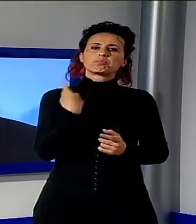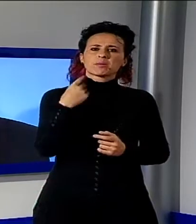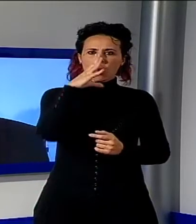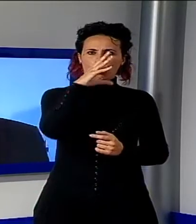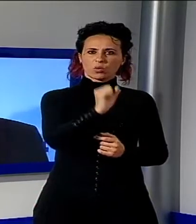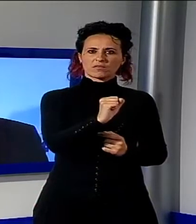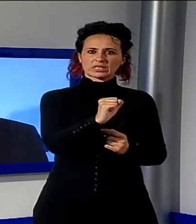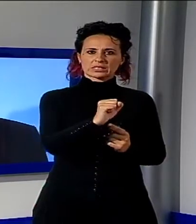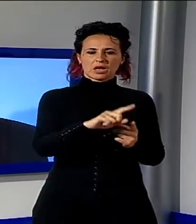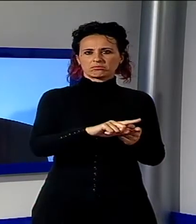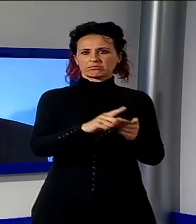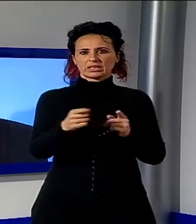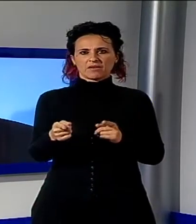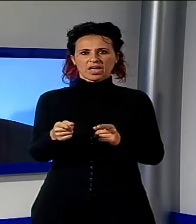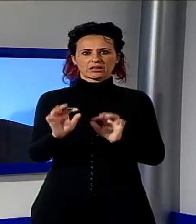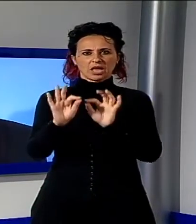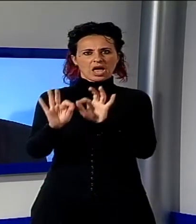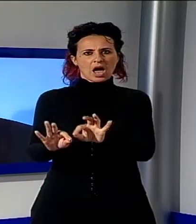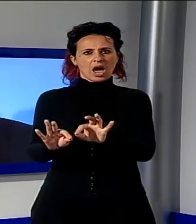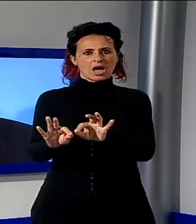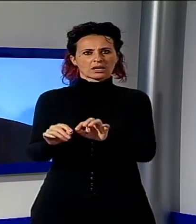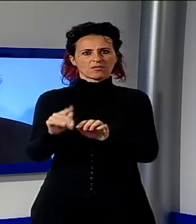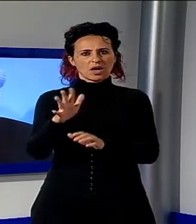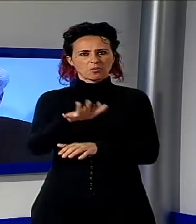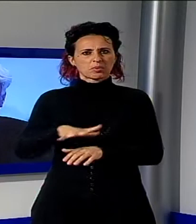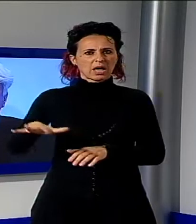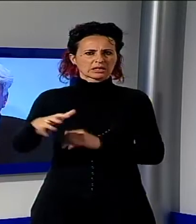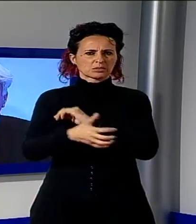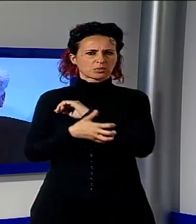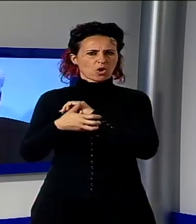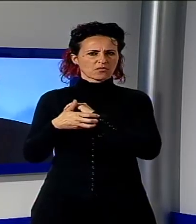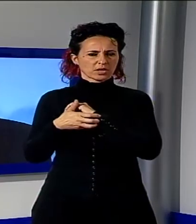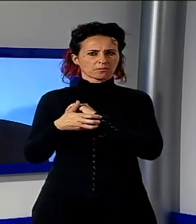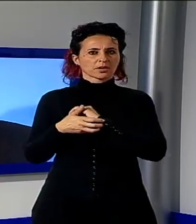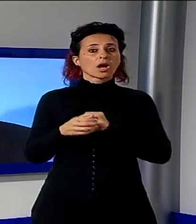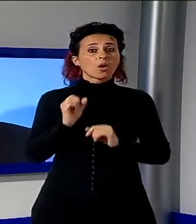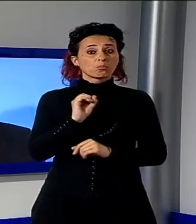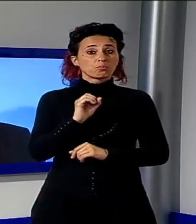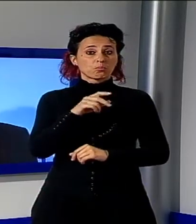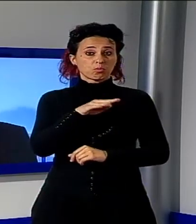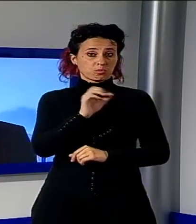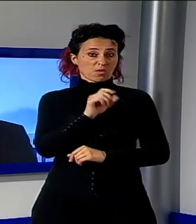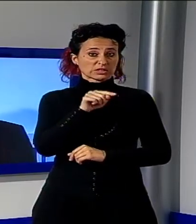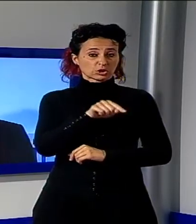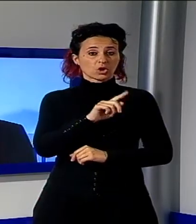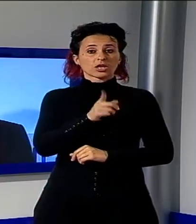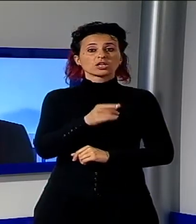sottoprivilegiati, il salto è grosso. Ma il professor Giorgi deve averlo fatto con notevole agilità. Sì, ogni volta che torna è